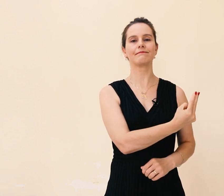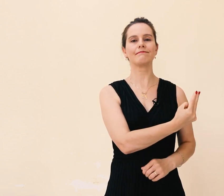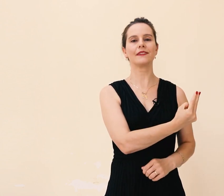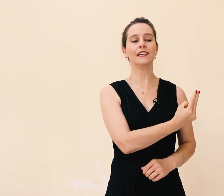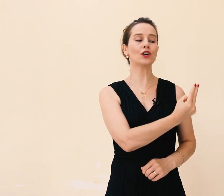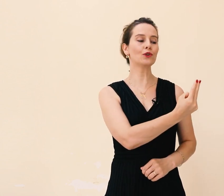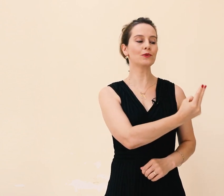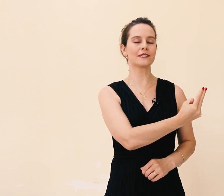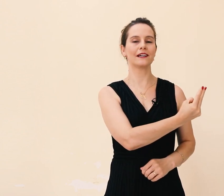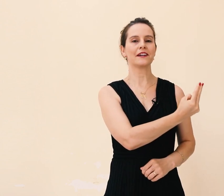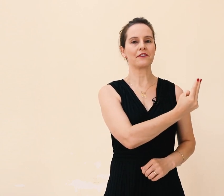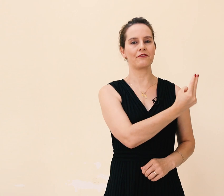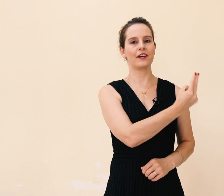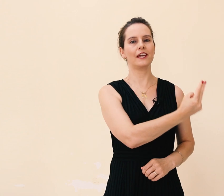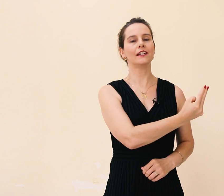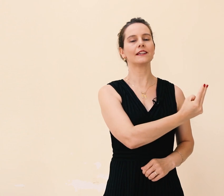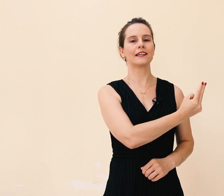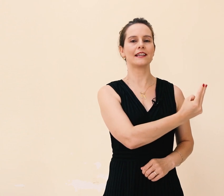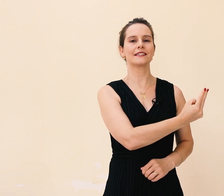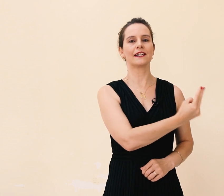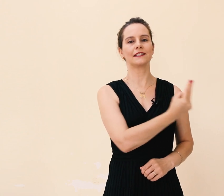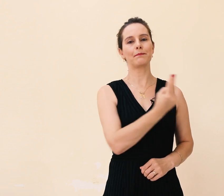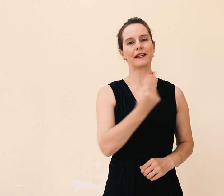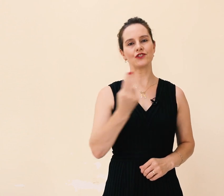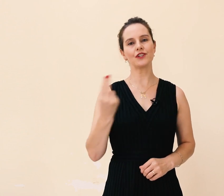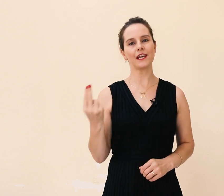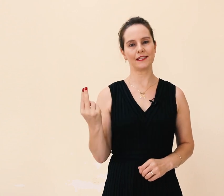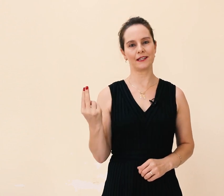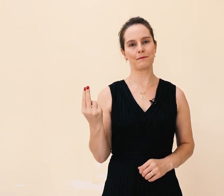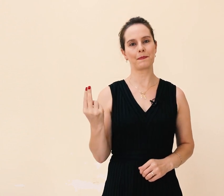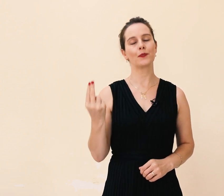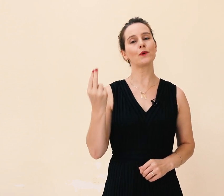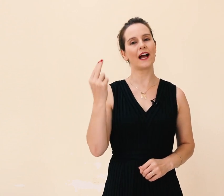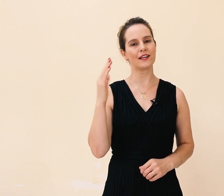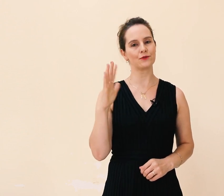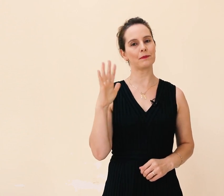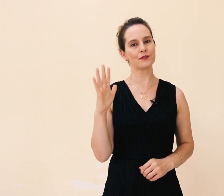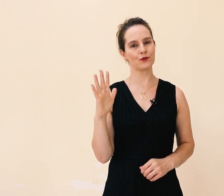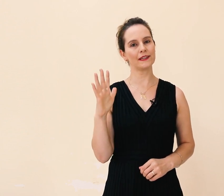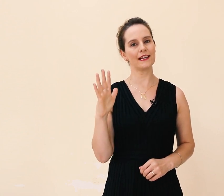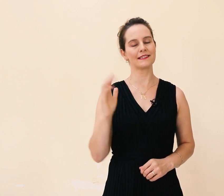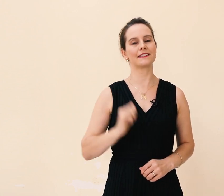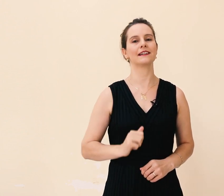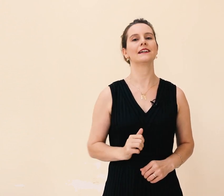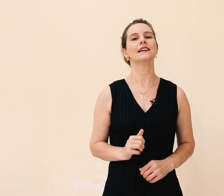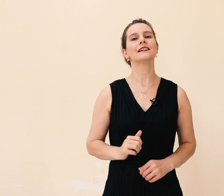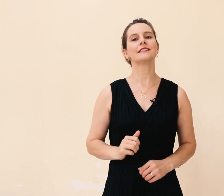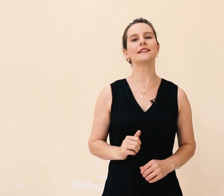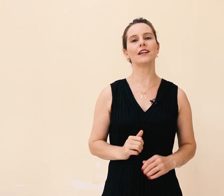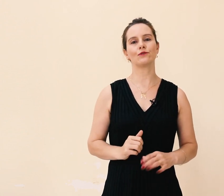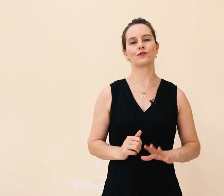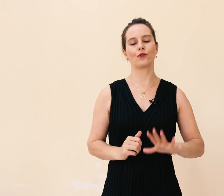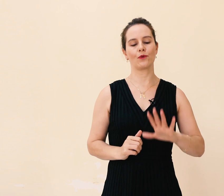E cruza, vem da esquerda para a direita, no caso da pessoa destra. Se eu sou